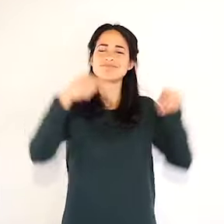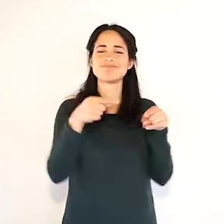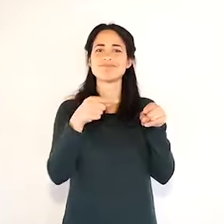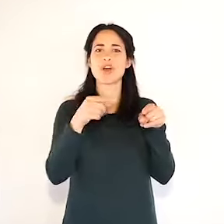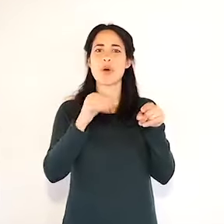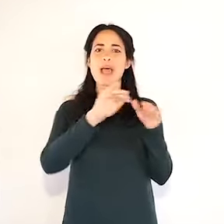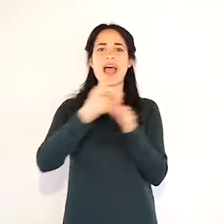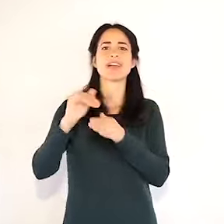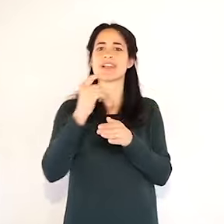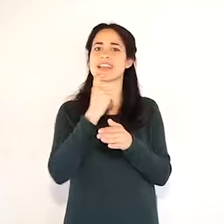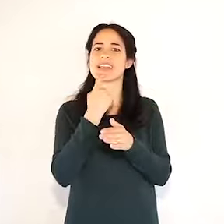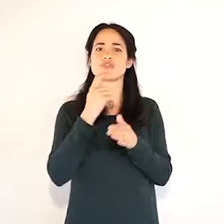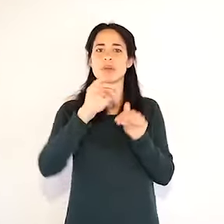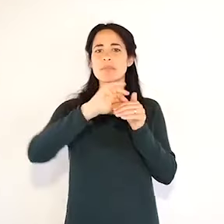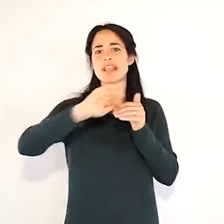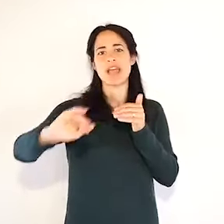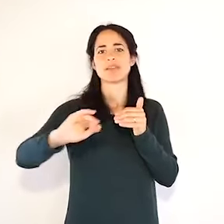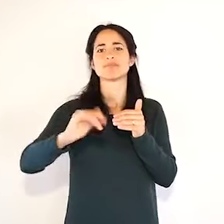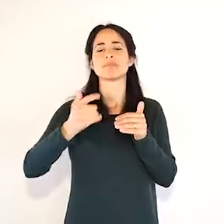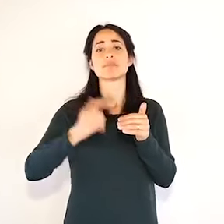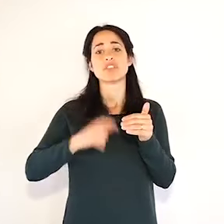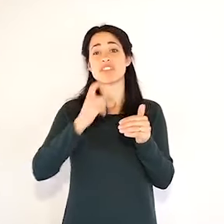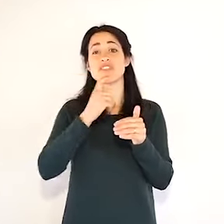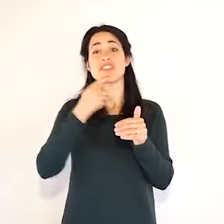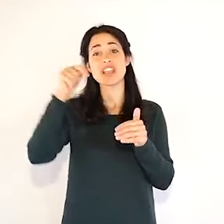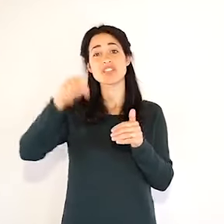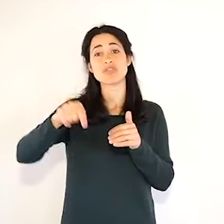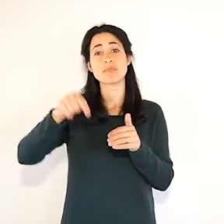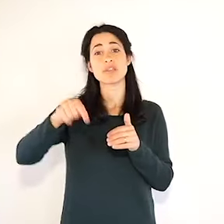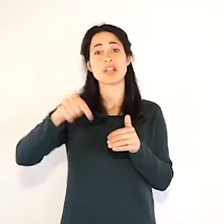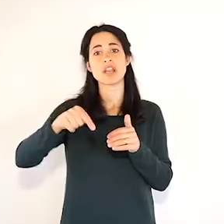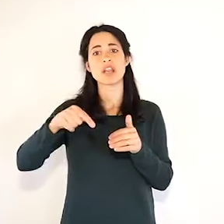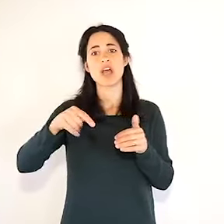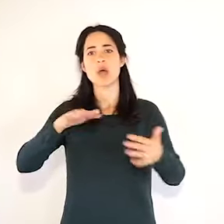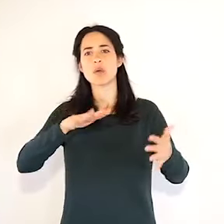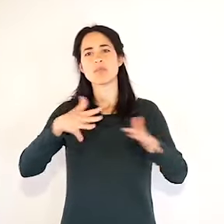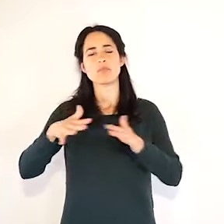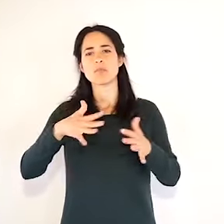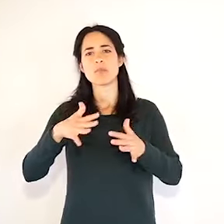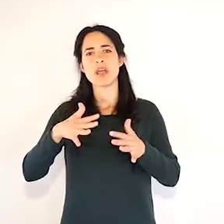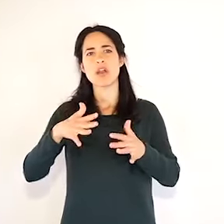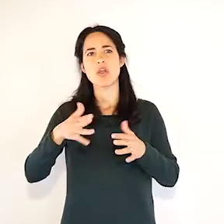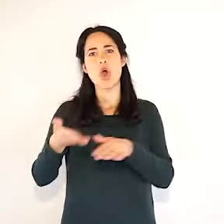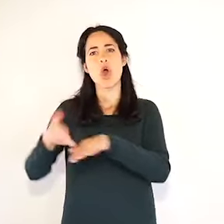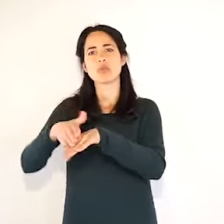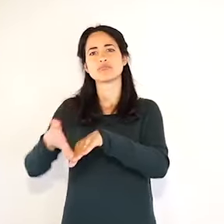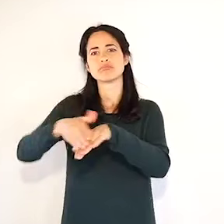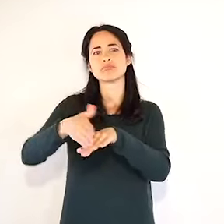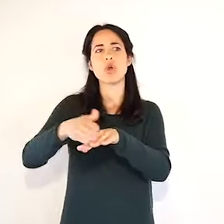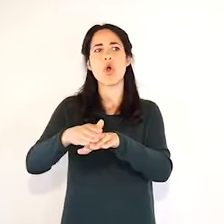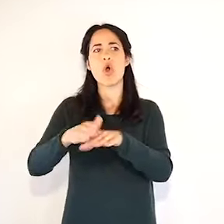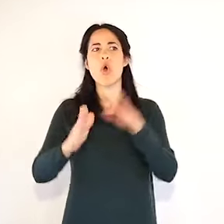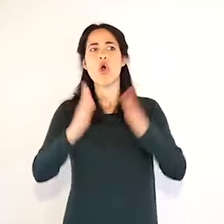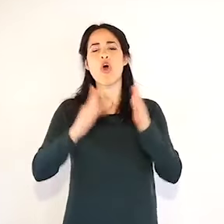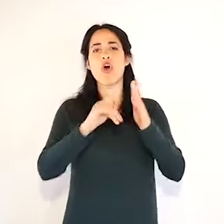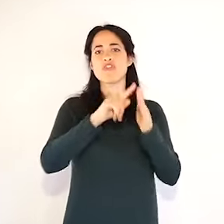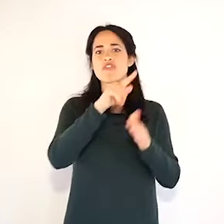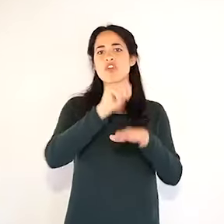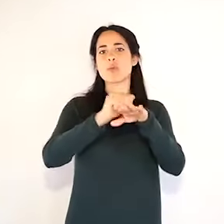perché è Reggio Emilia ha quasi decessi di Parma, Piacenza si riduce